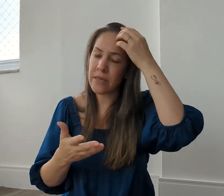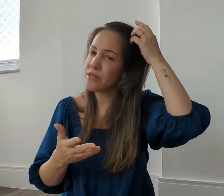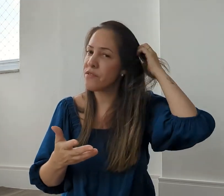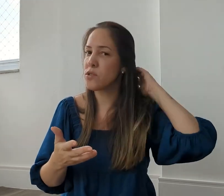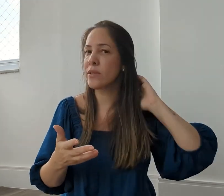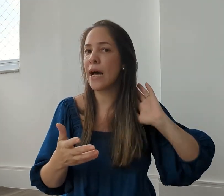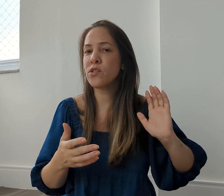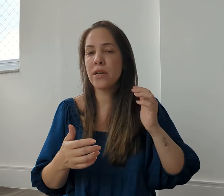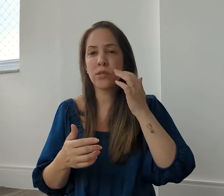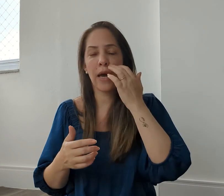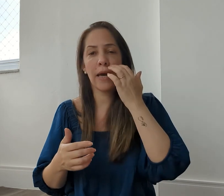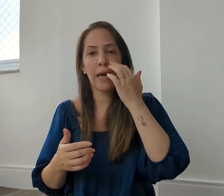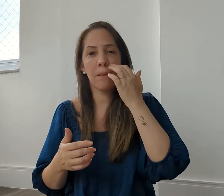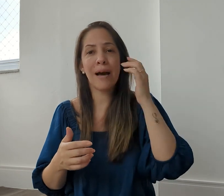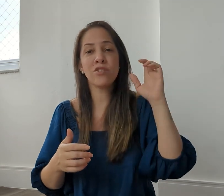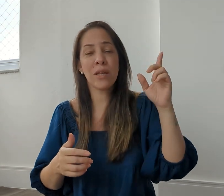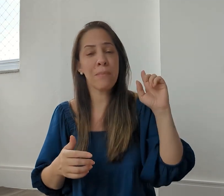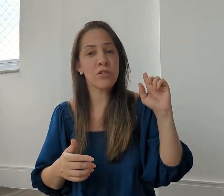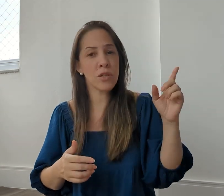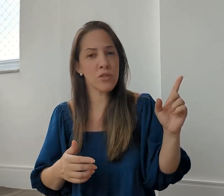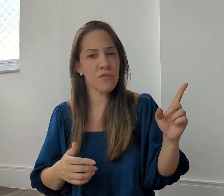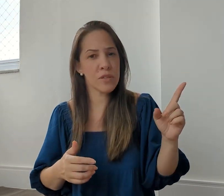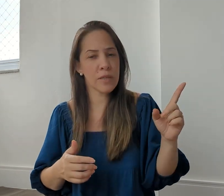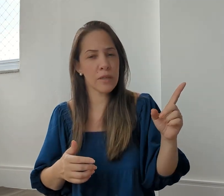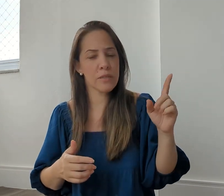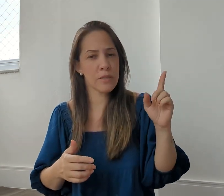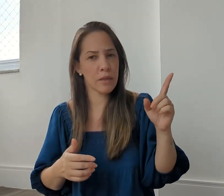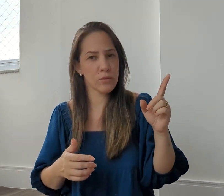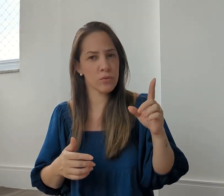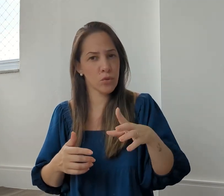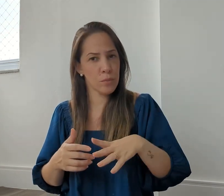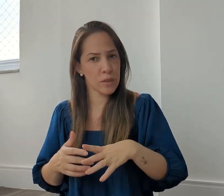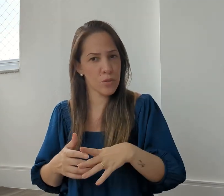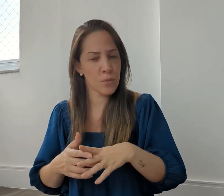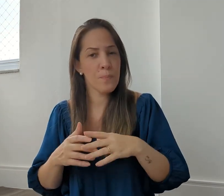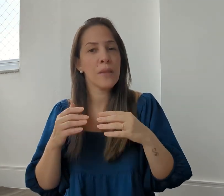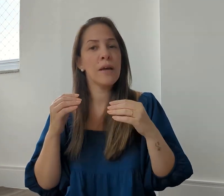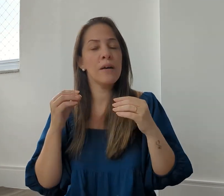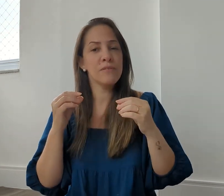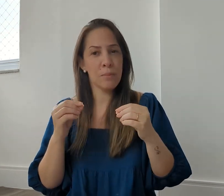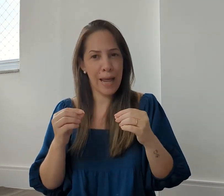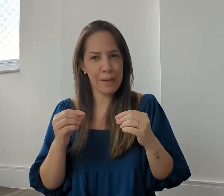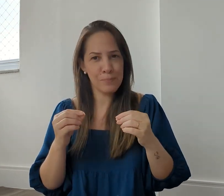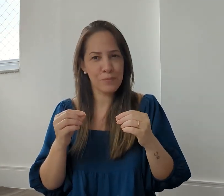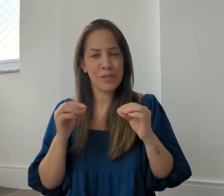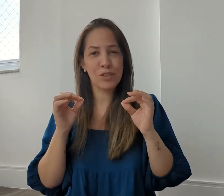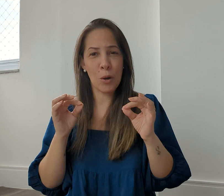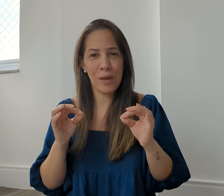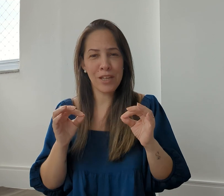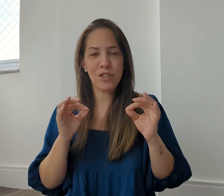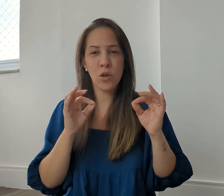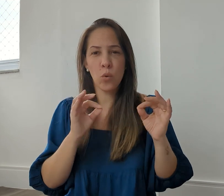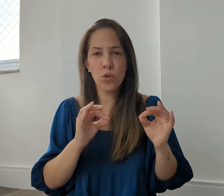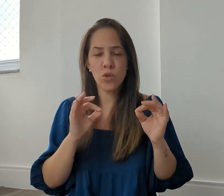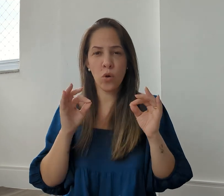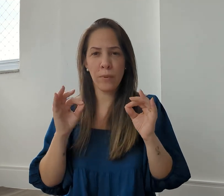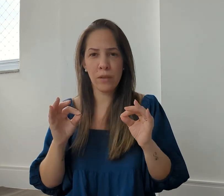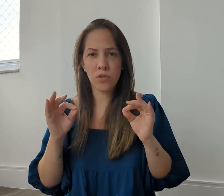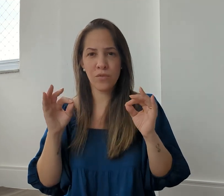vídeo, tá, gente? Mas tem bastante vídeos aqui dizendo sobre isso, vamos lá? Somente os documentos que